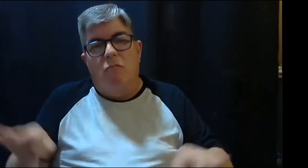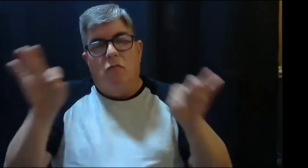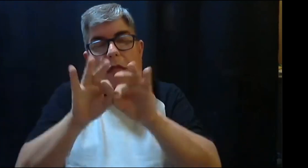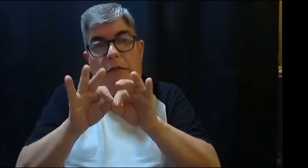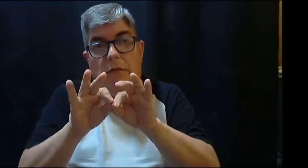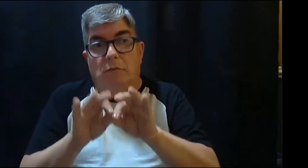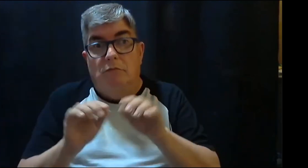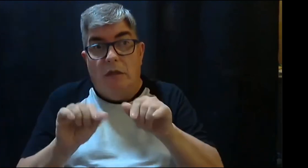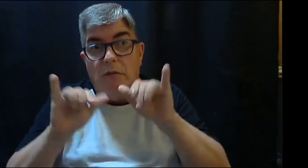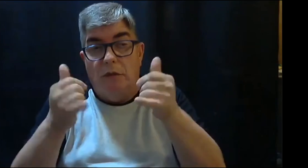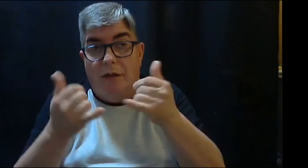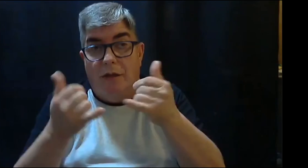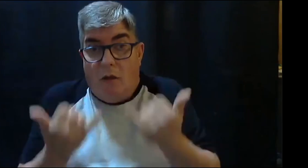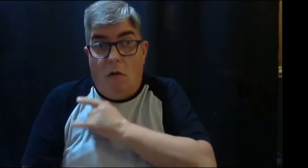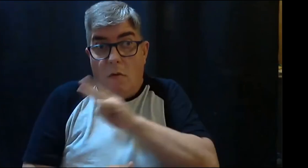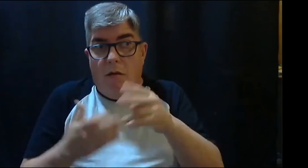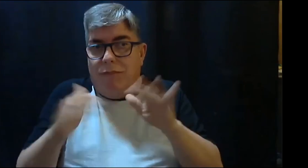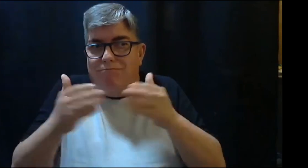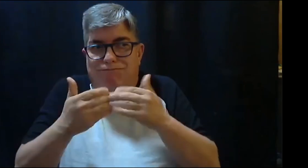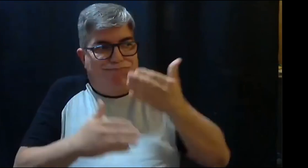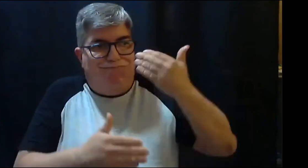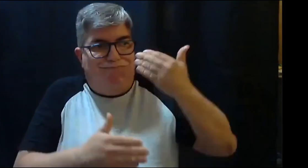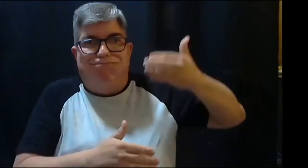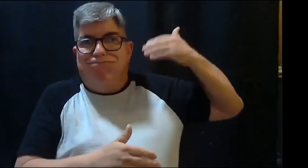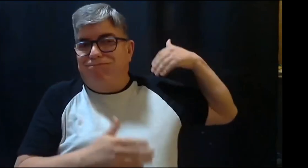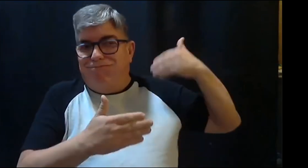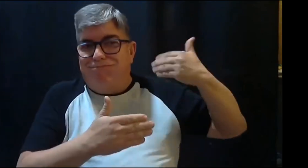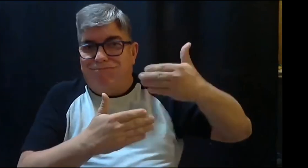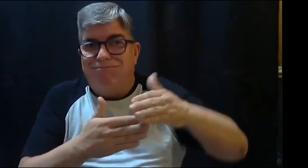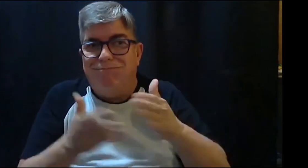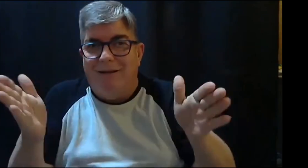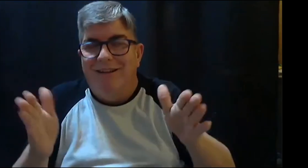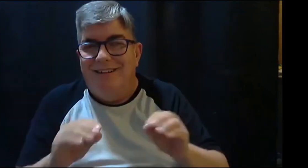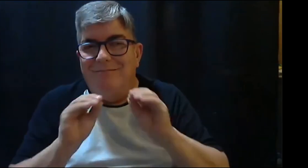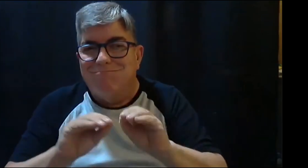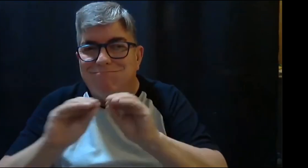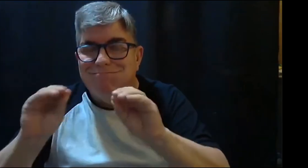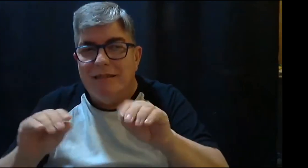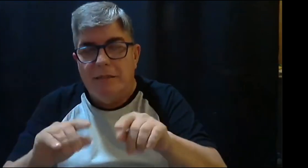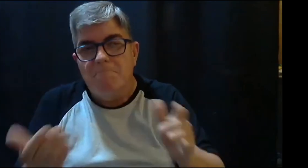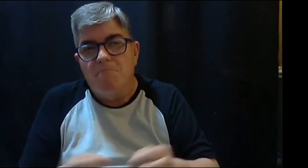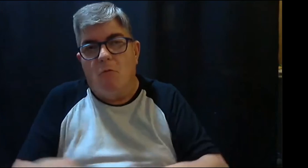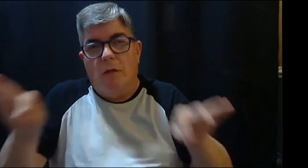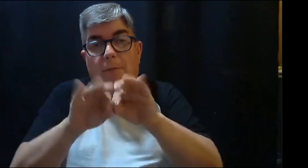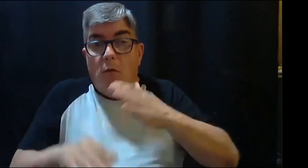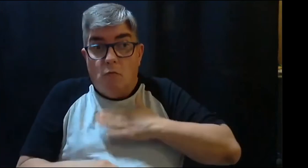integrados allí en el momento de la comunicación entonces ahora la universidad a diferencia de hace muchos años pues ha ido